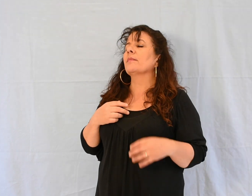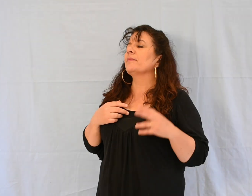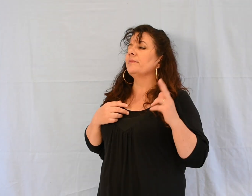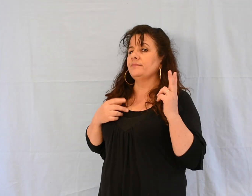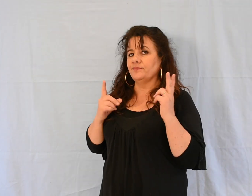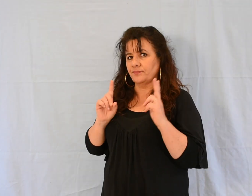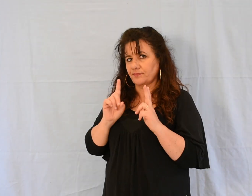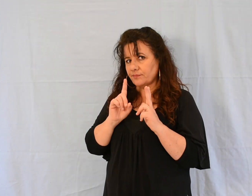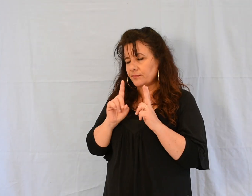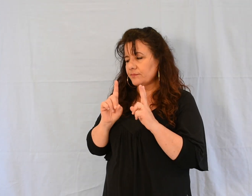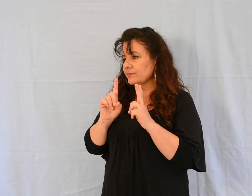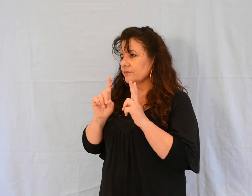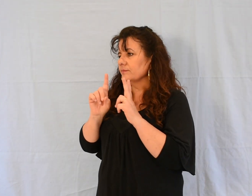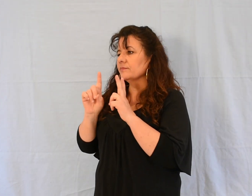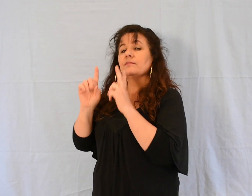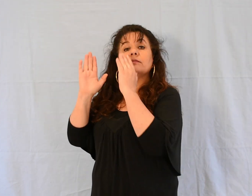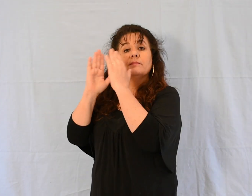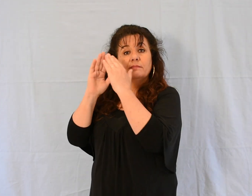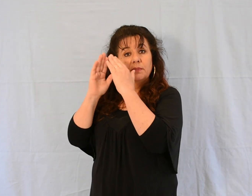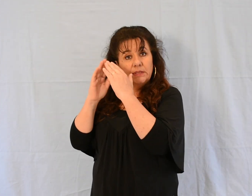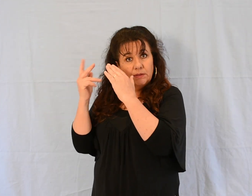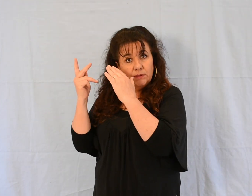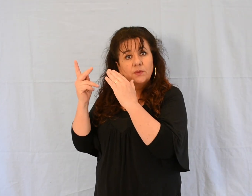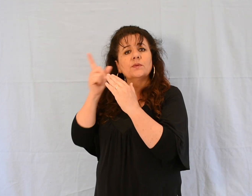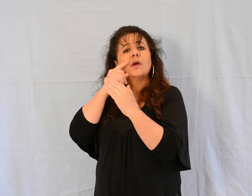Ils arrivèrent à la maison du chef de synagogue.